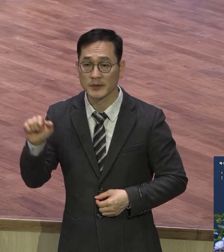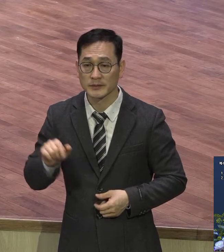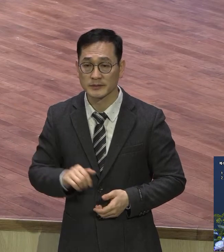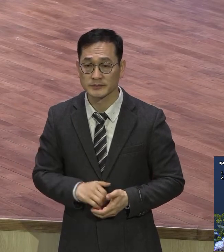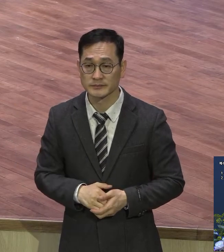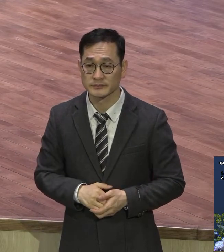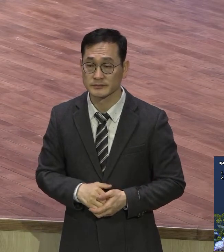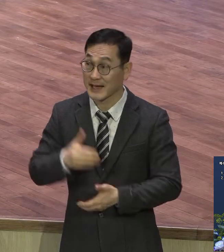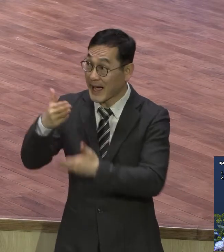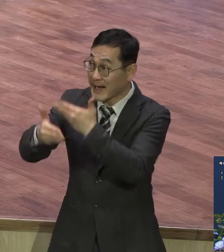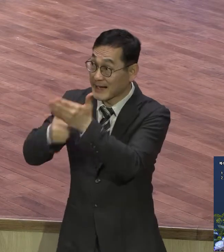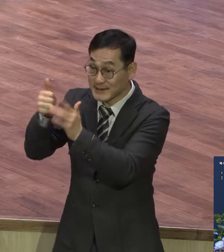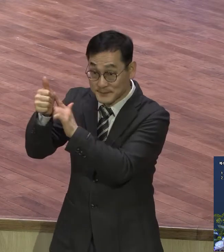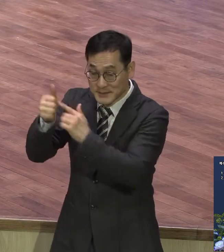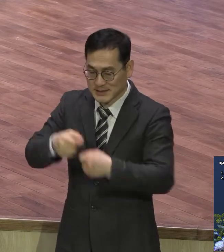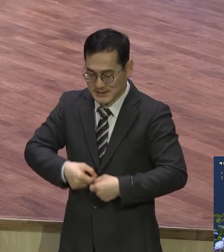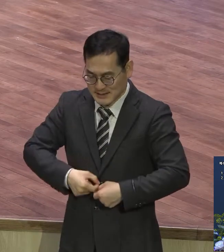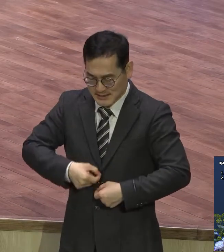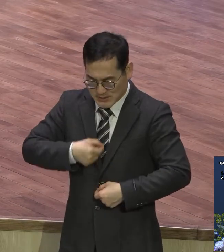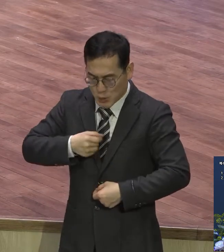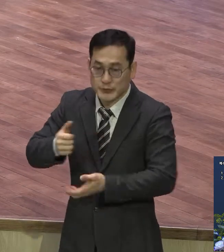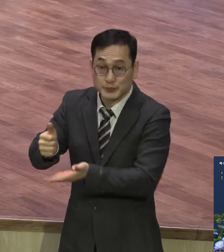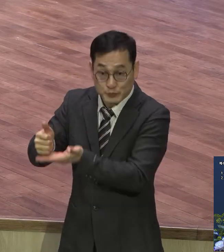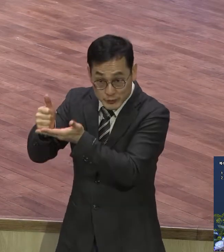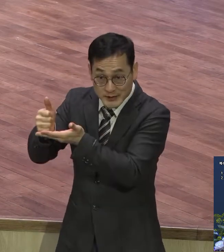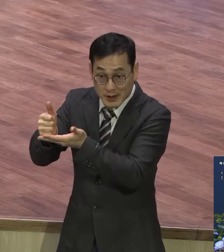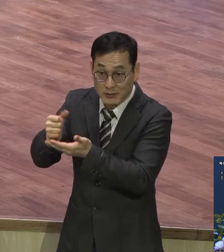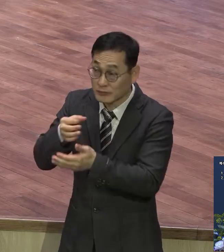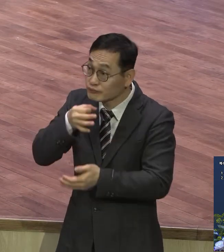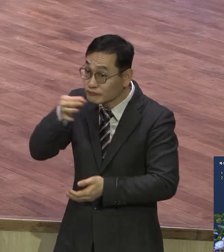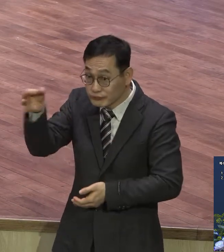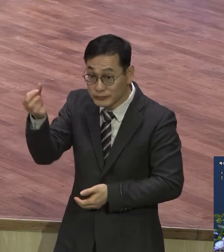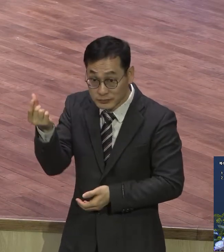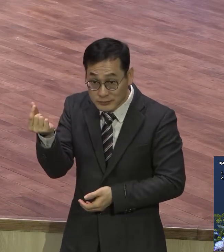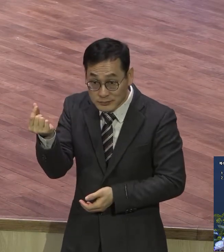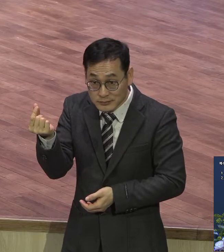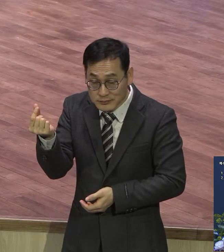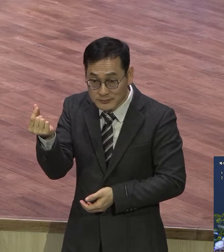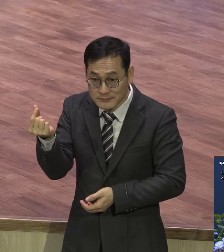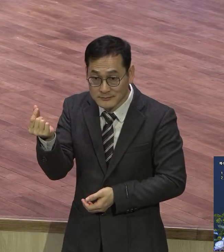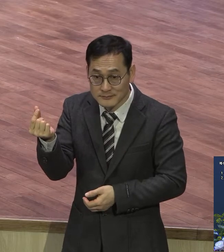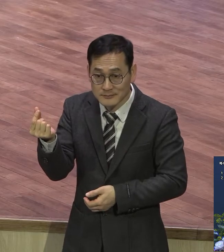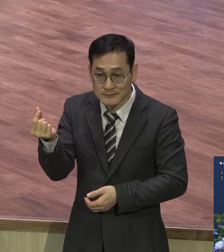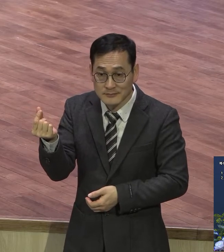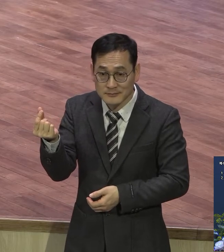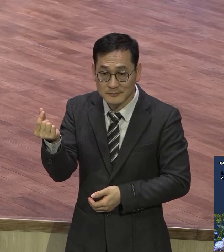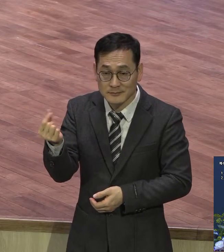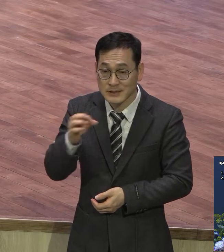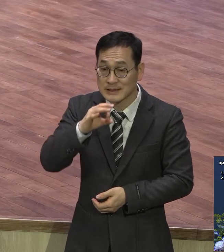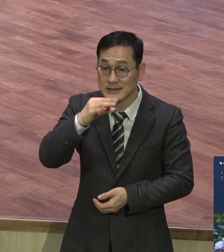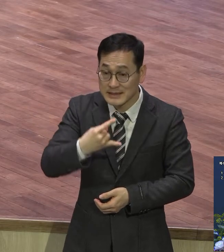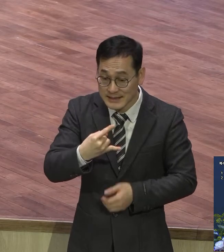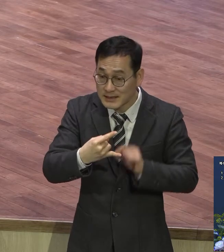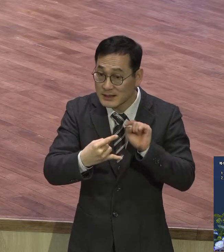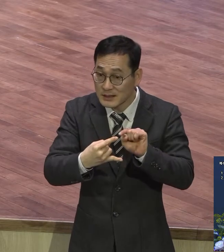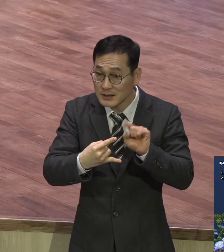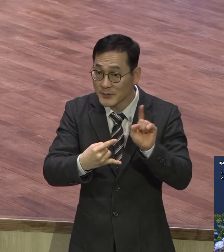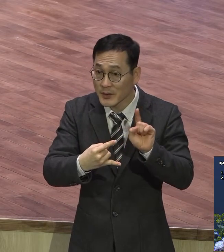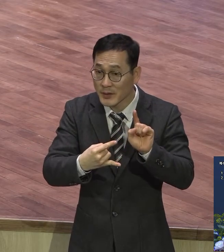하나님이라고 그랬어요 이 의는 뭐예요 의 성경이 말하는 의 라는 말은요